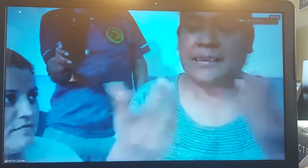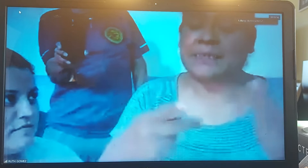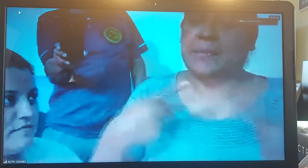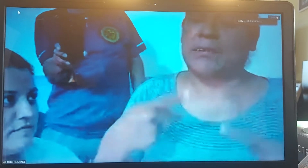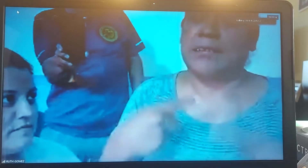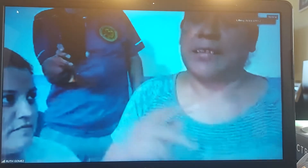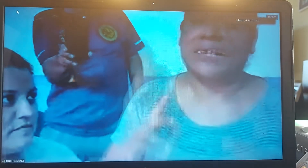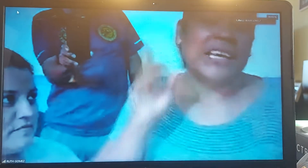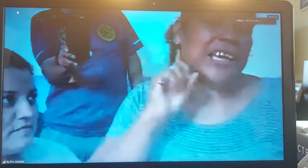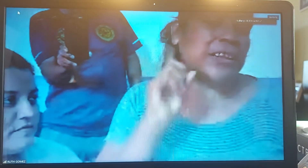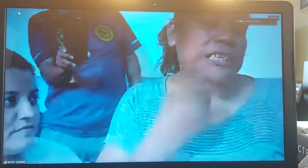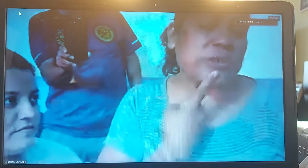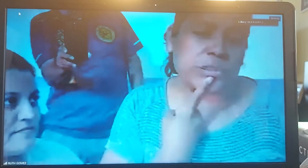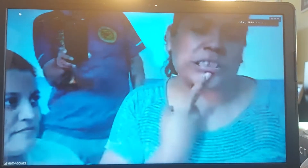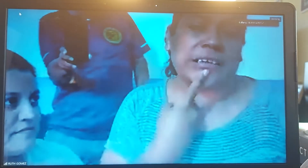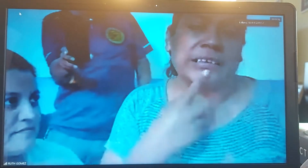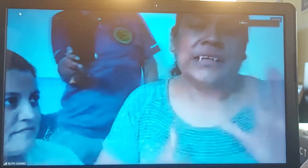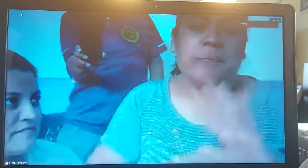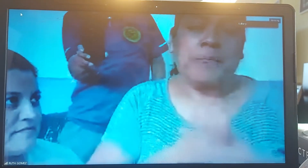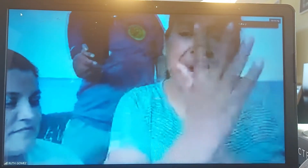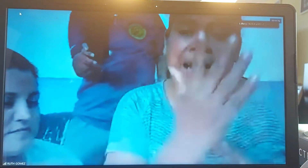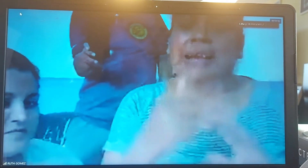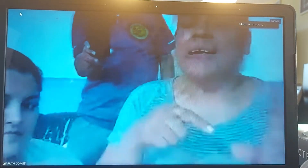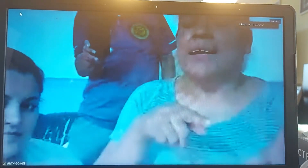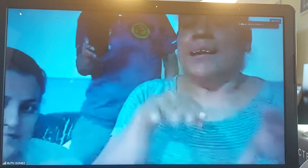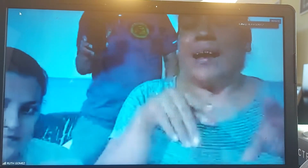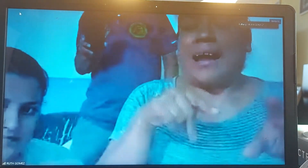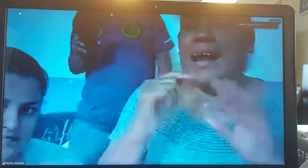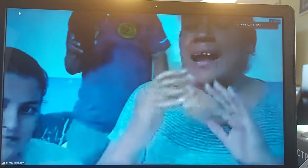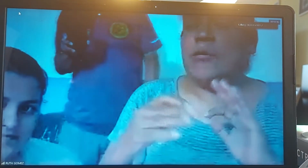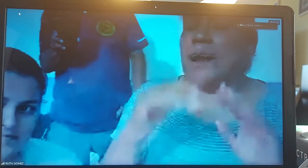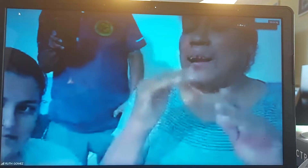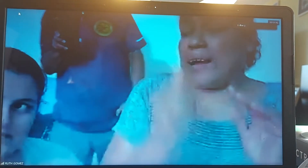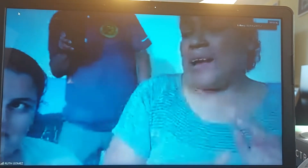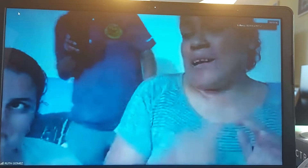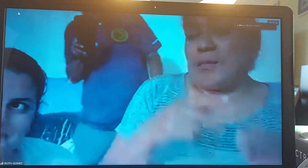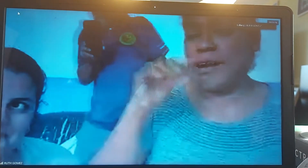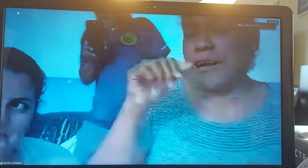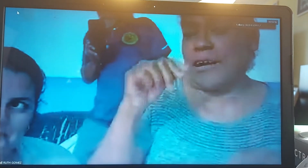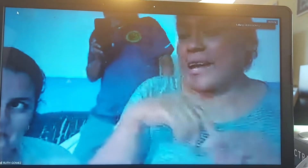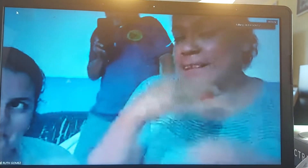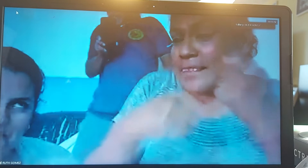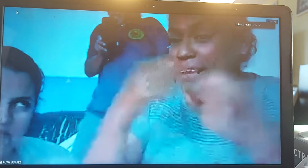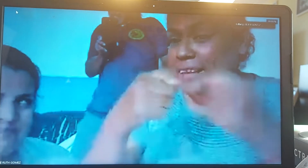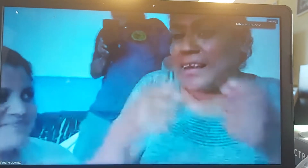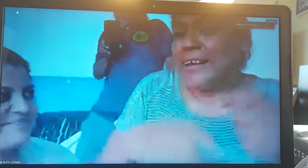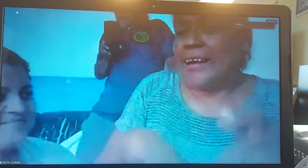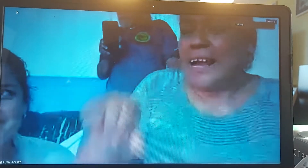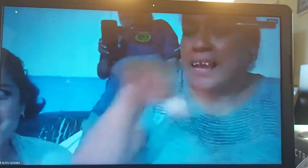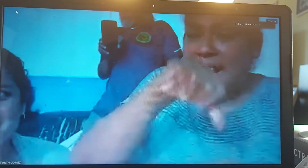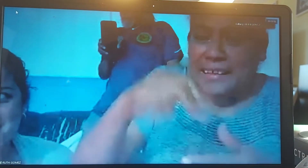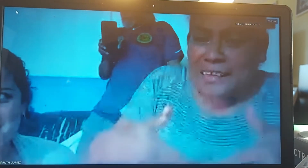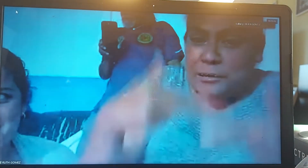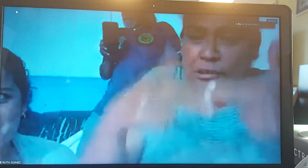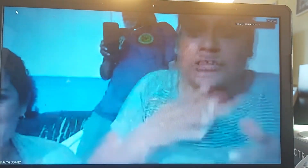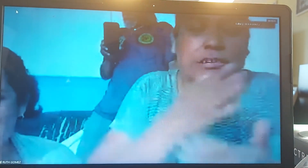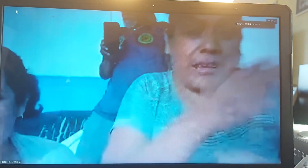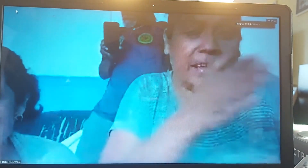personas no escuchan van a cada tienda, a cada negocio, entran,